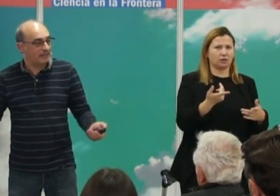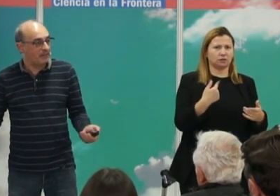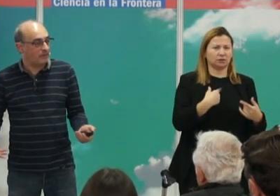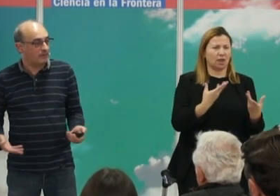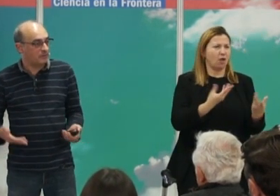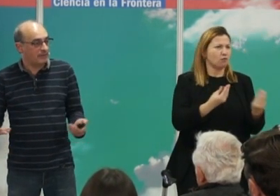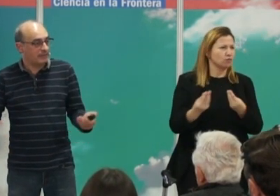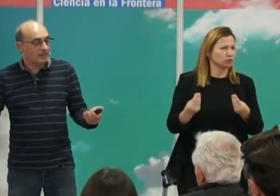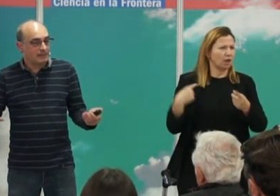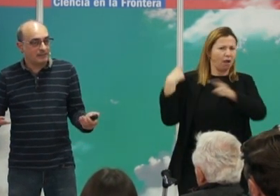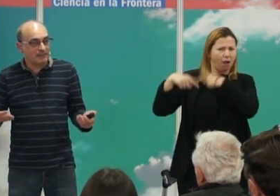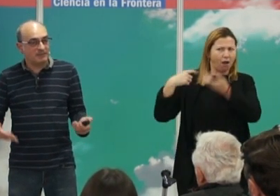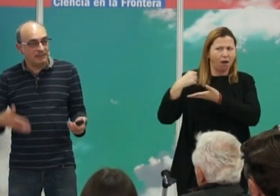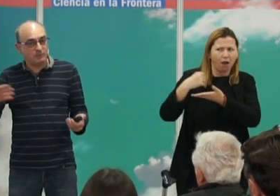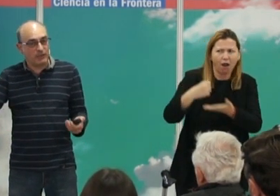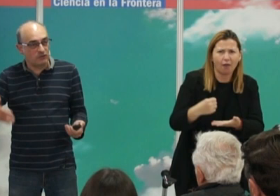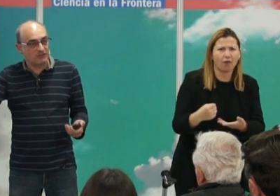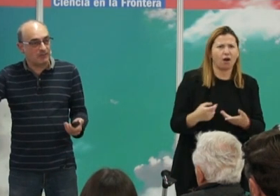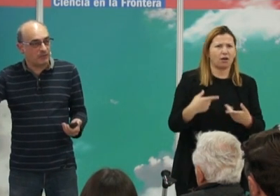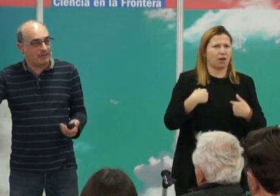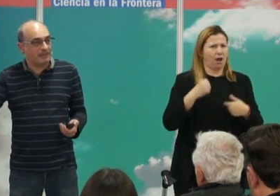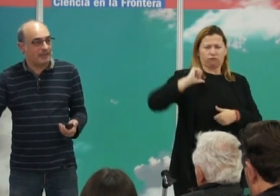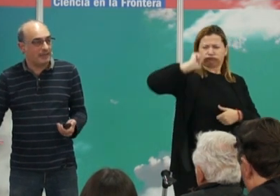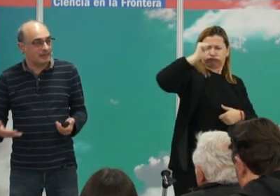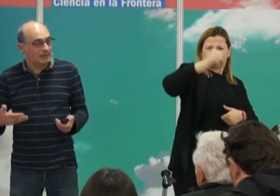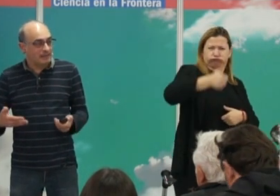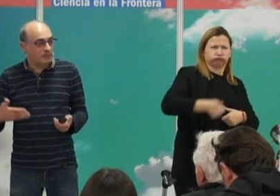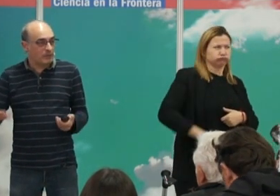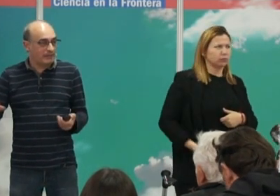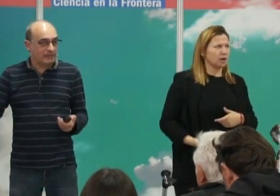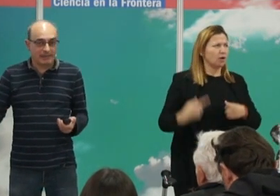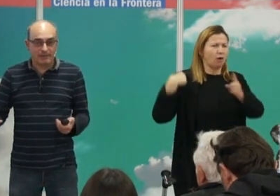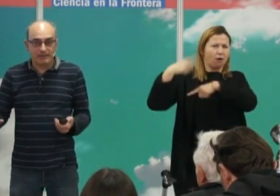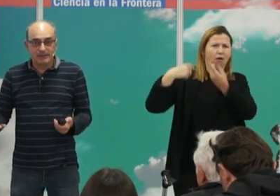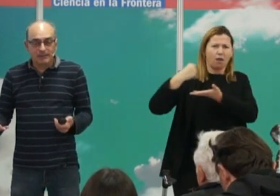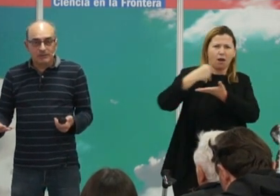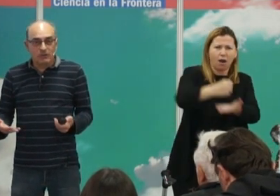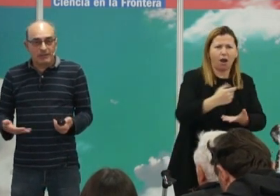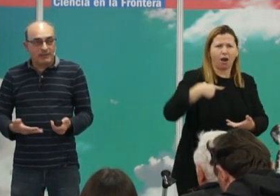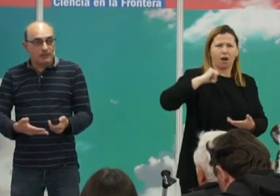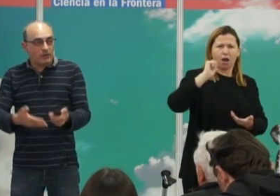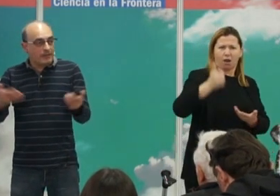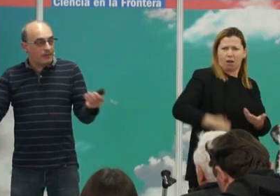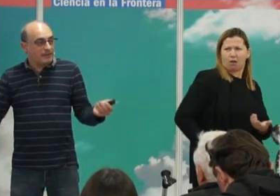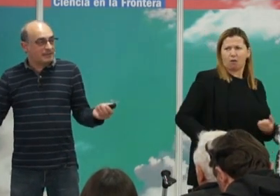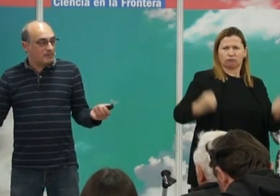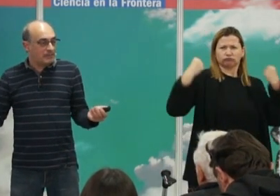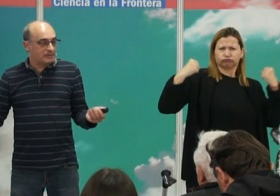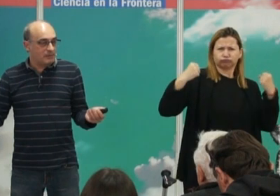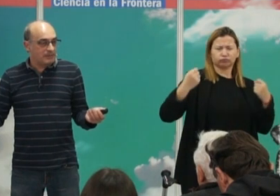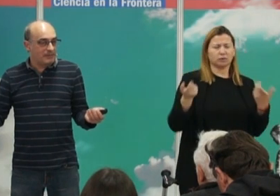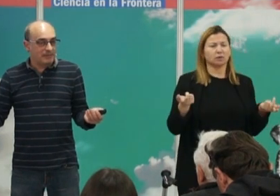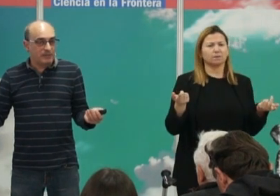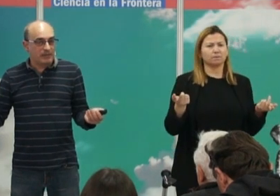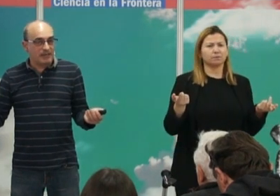varias generaciones porque eran dinastías poderosas que podían heredar el poder y la riqueza lo que lo que hacen es cambiar